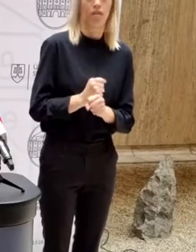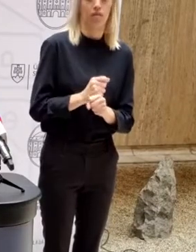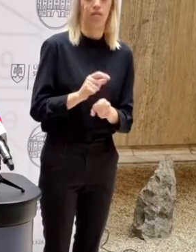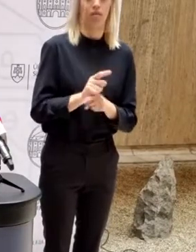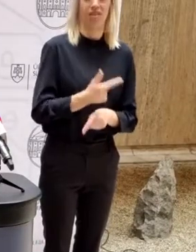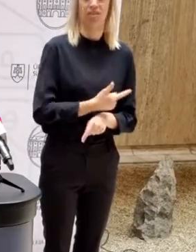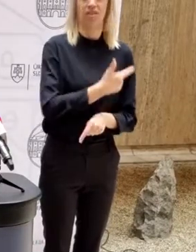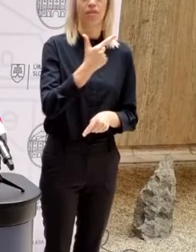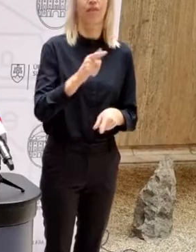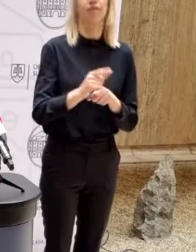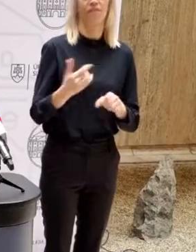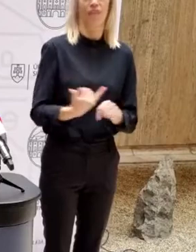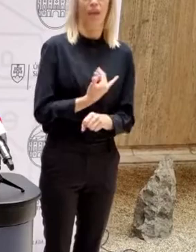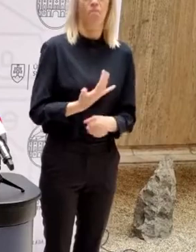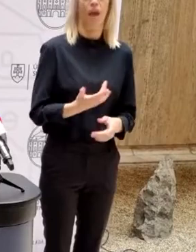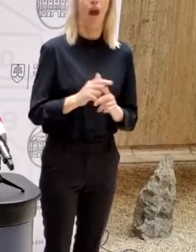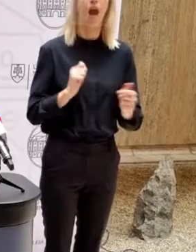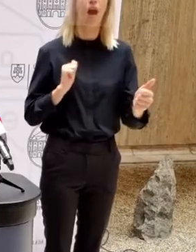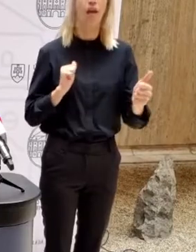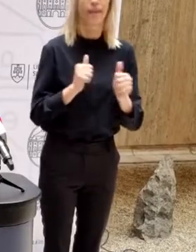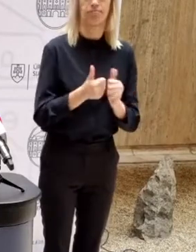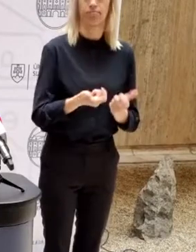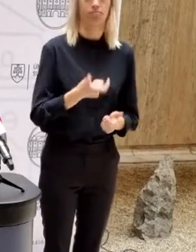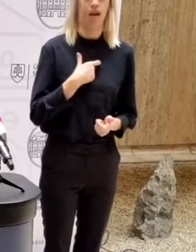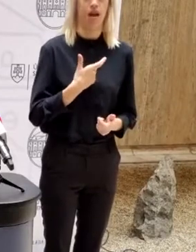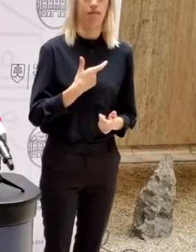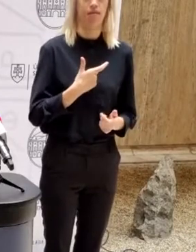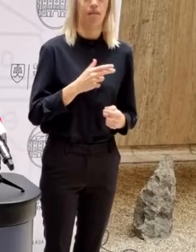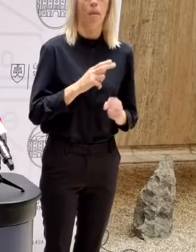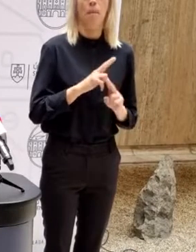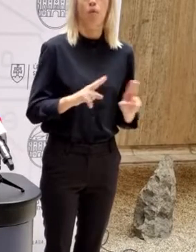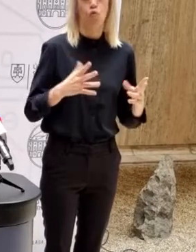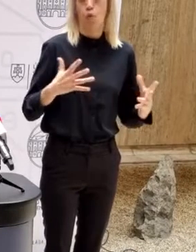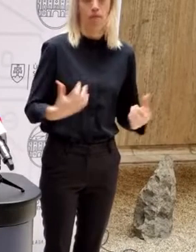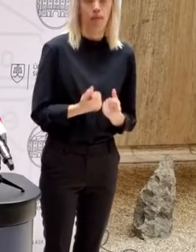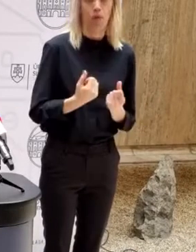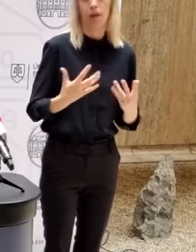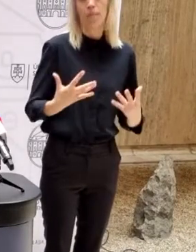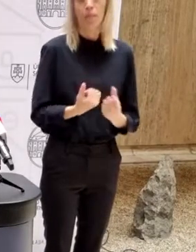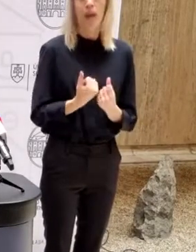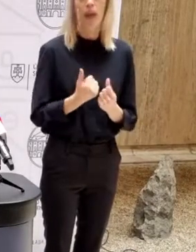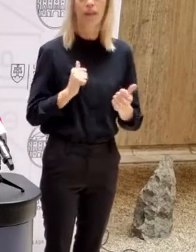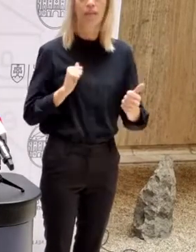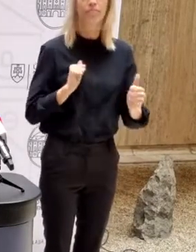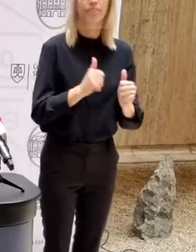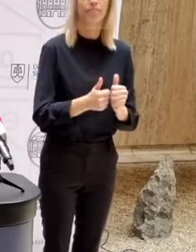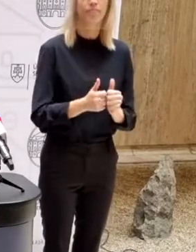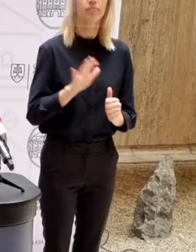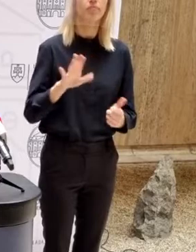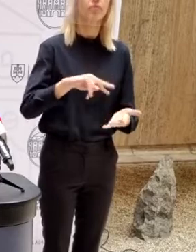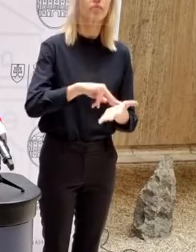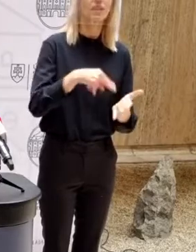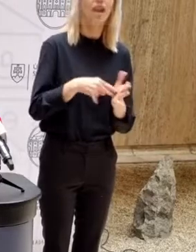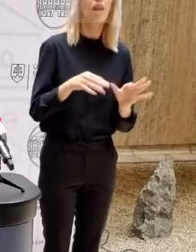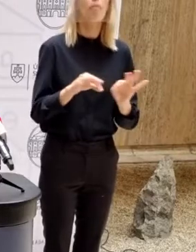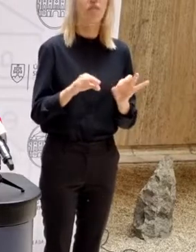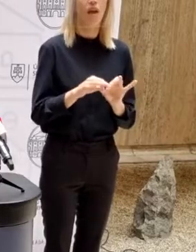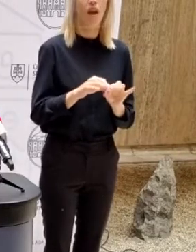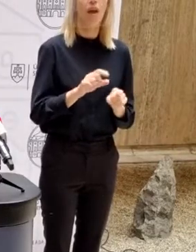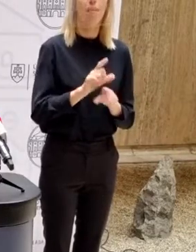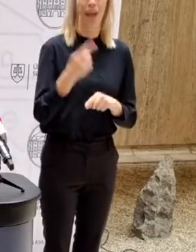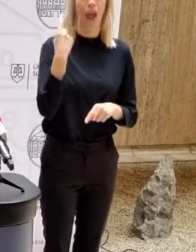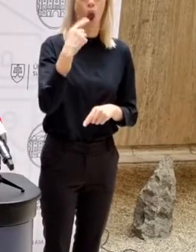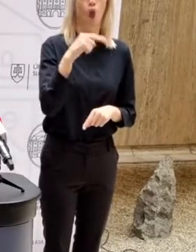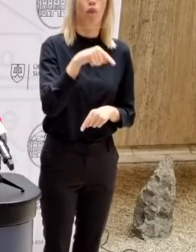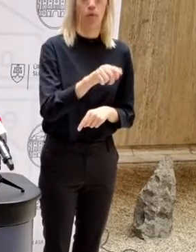roky tiež bude extrémny problém dohnať, ak sa to vôbec podarí. Máte nejakú strategiu prípravenú práve pre tieto